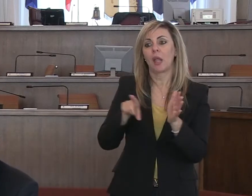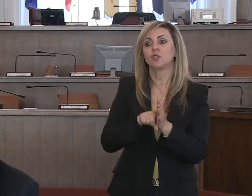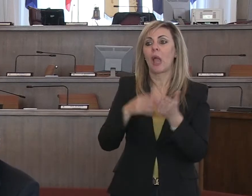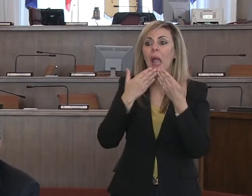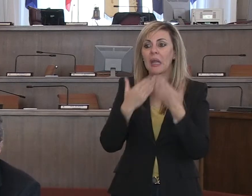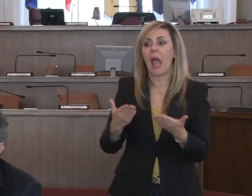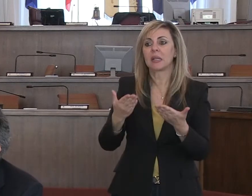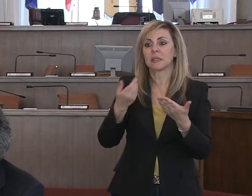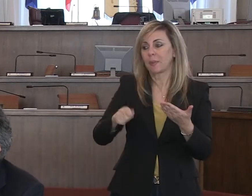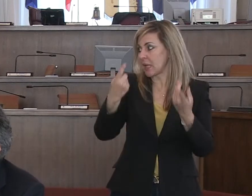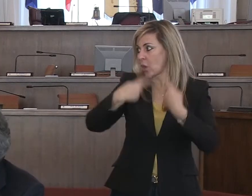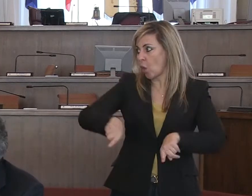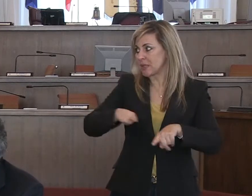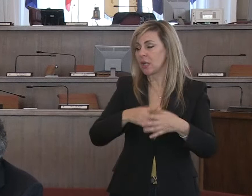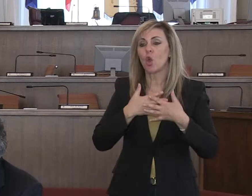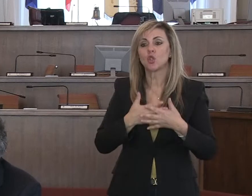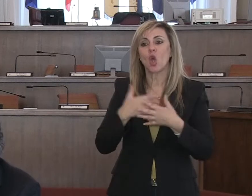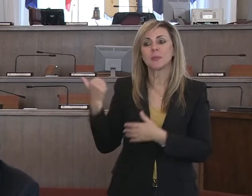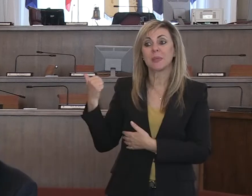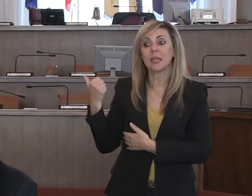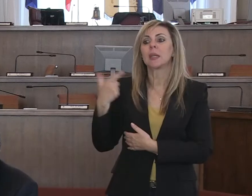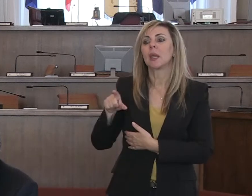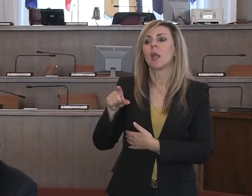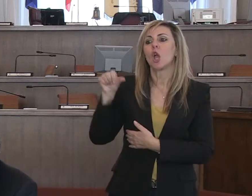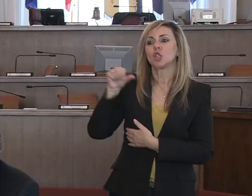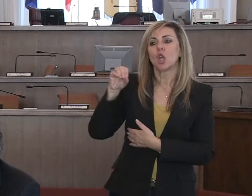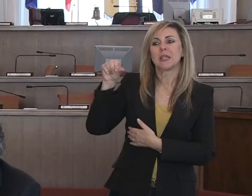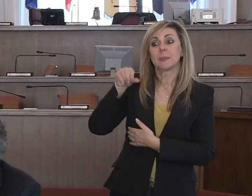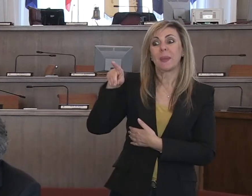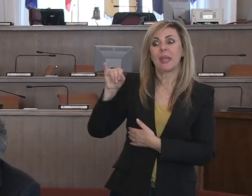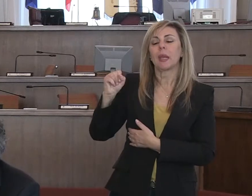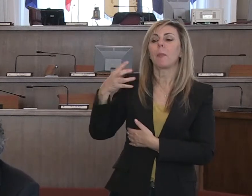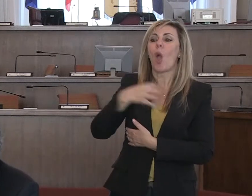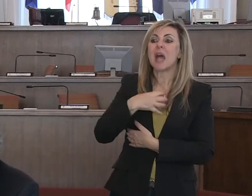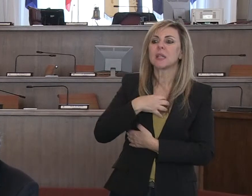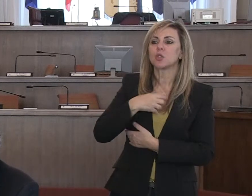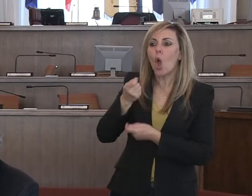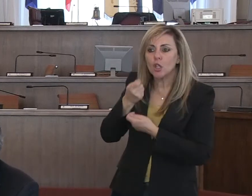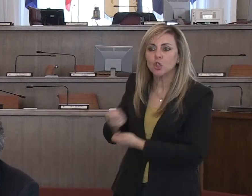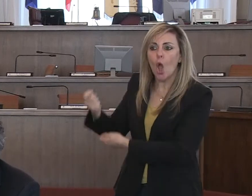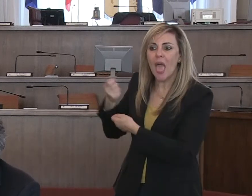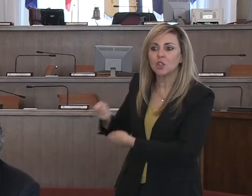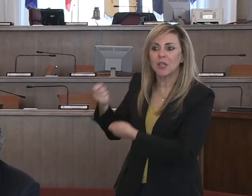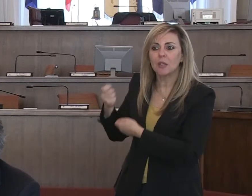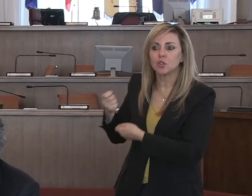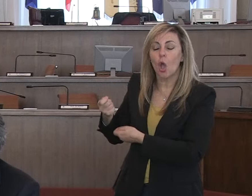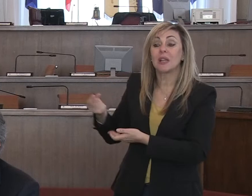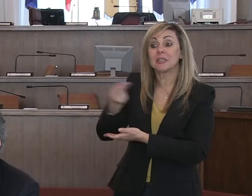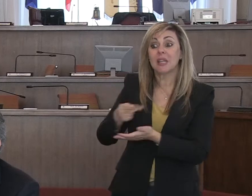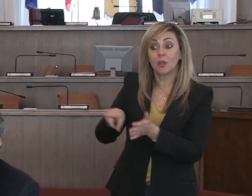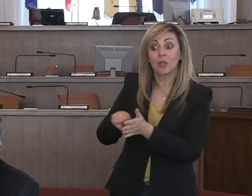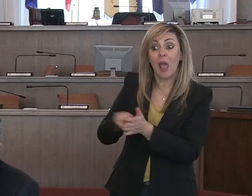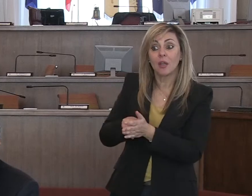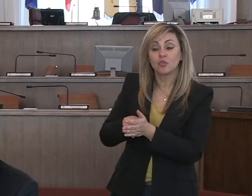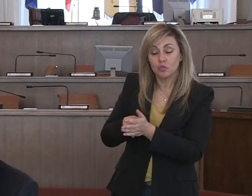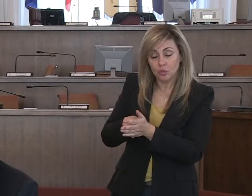Consiglio Sospiri che ha raccolto dai gruppi consigliari oltre che dagli assessori una serie di sollecitazioni per predisporre